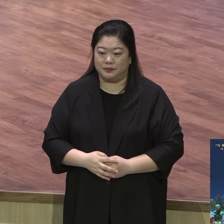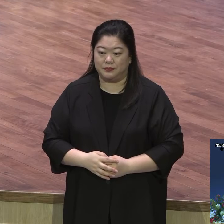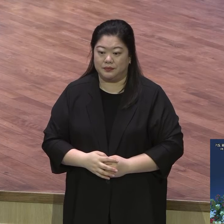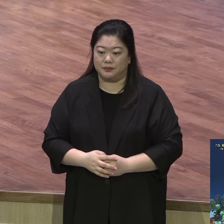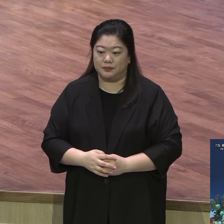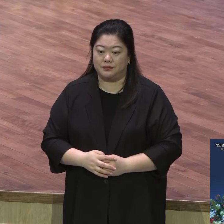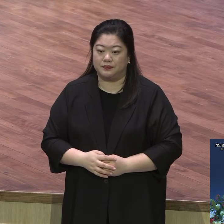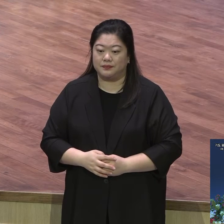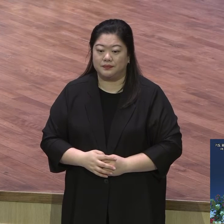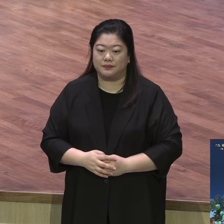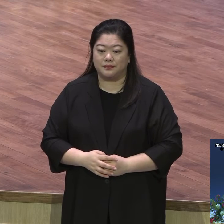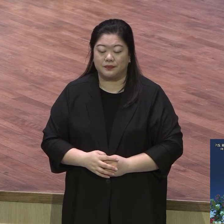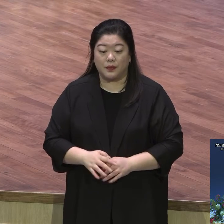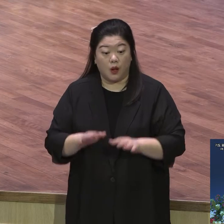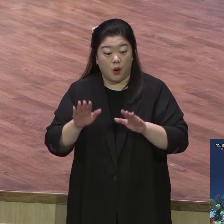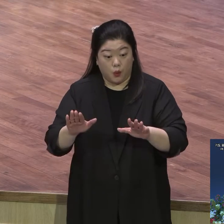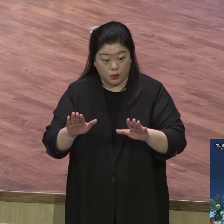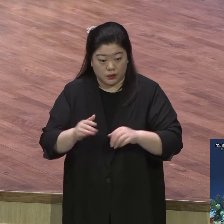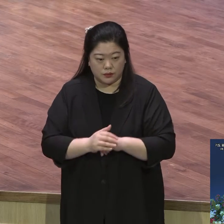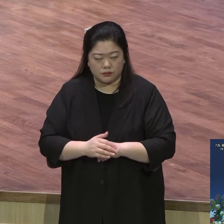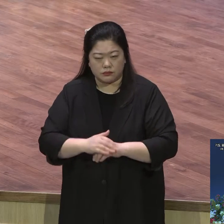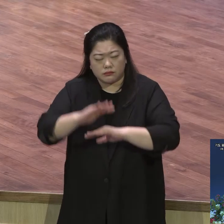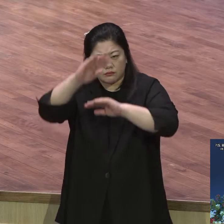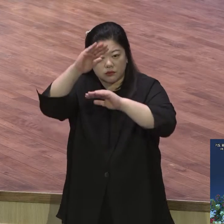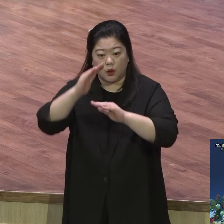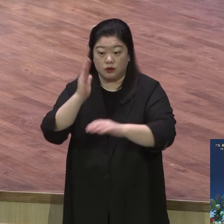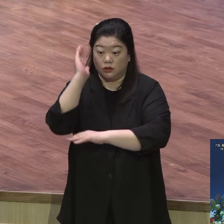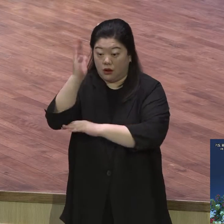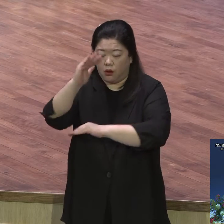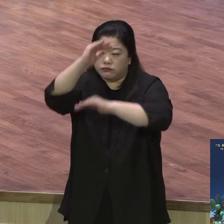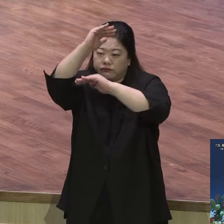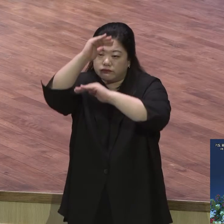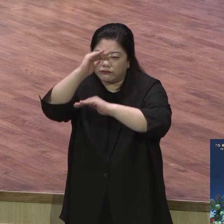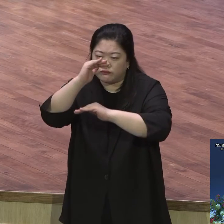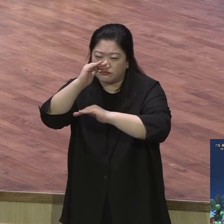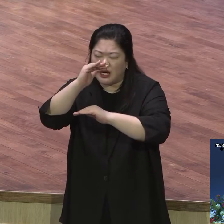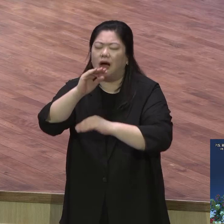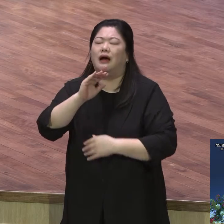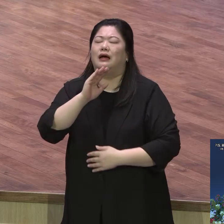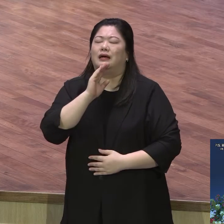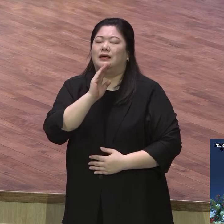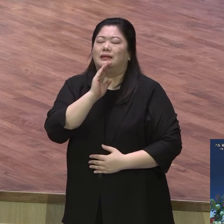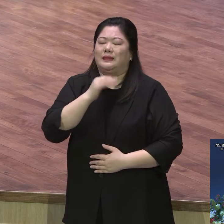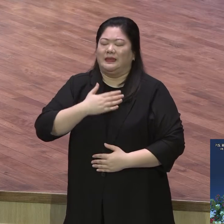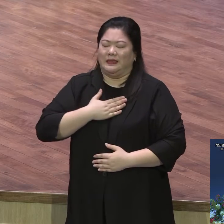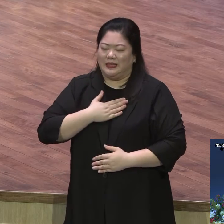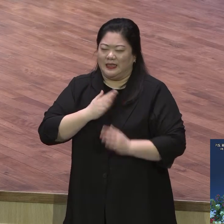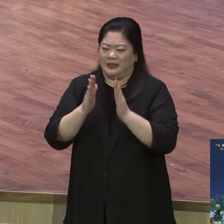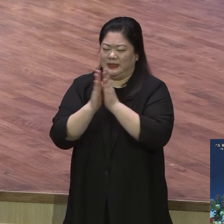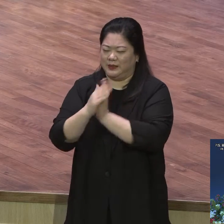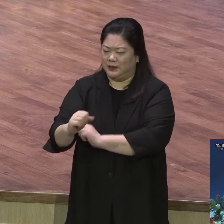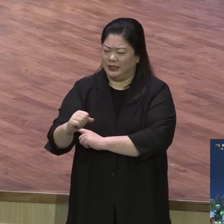오늘 말씀을 통해 예원계 모든 성도들 기도 응답 확신 가지고 모두가 다 그렇게